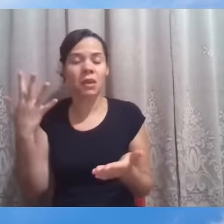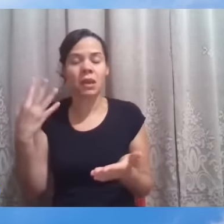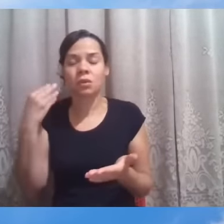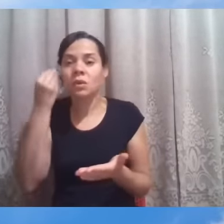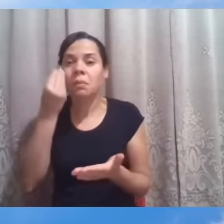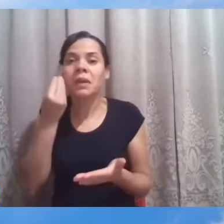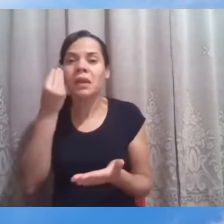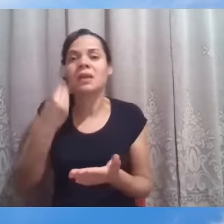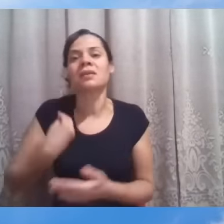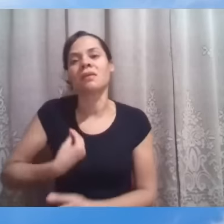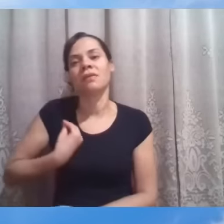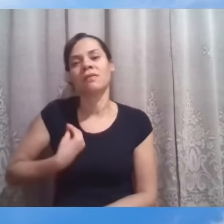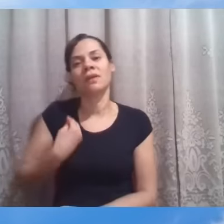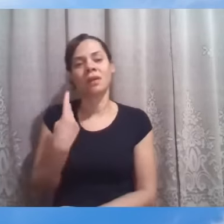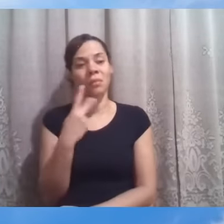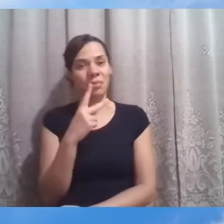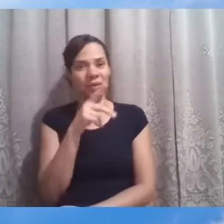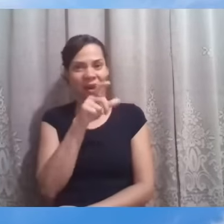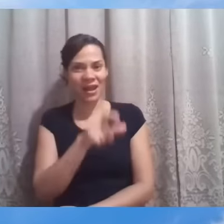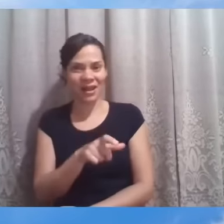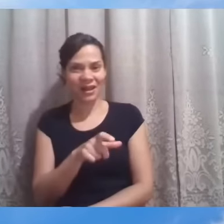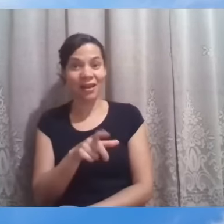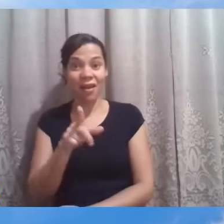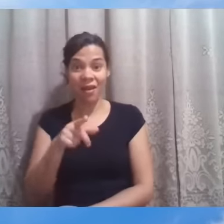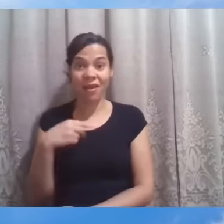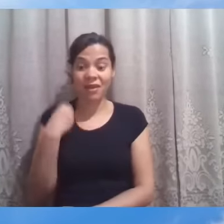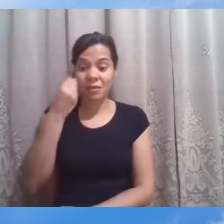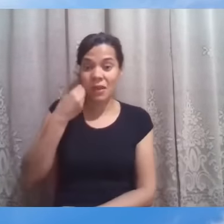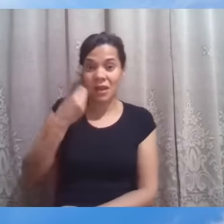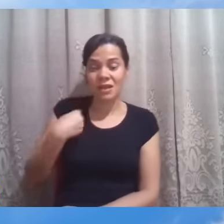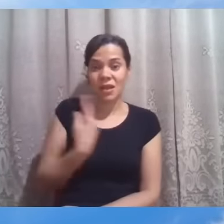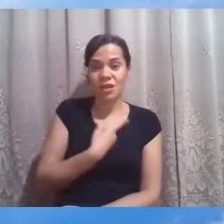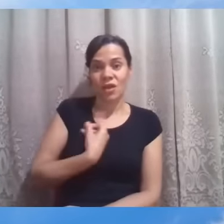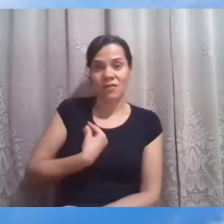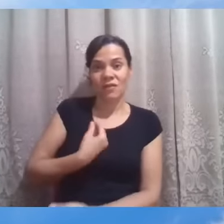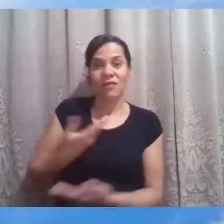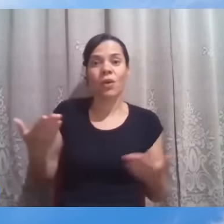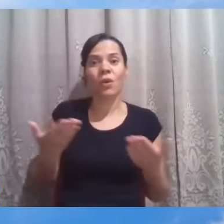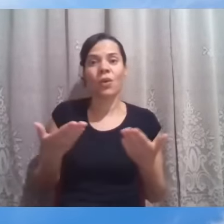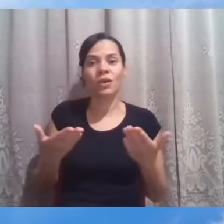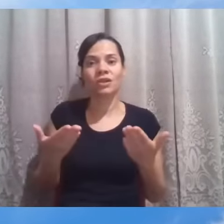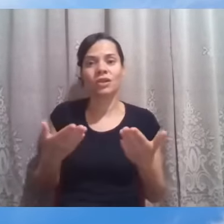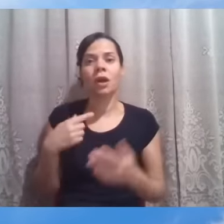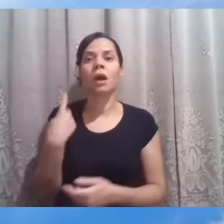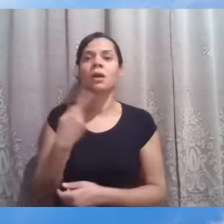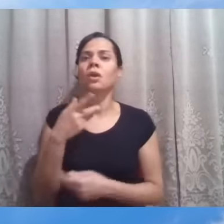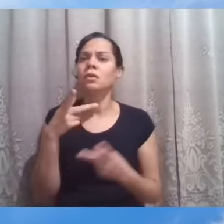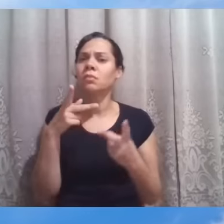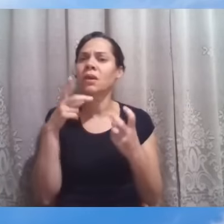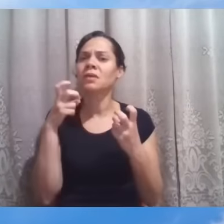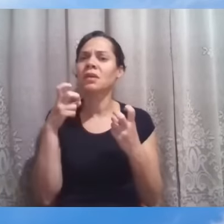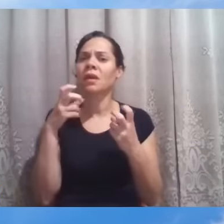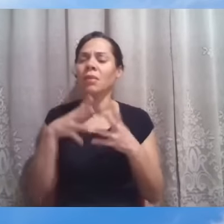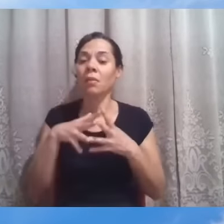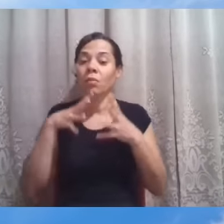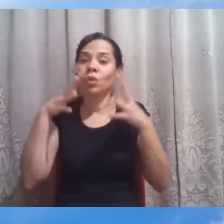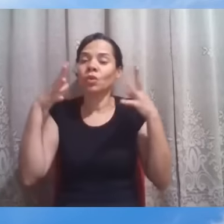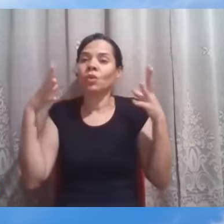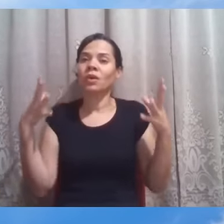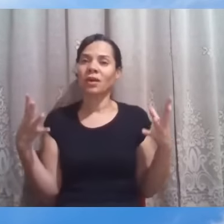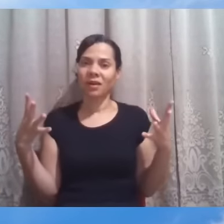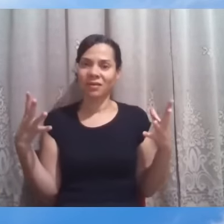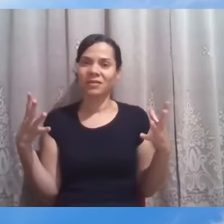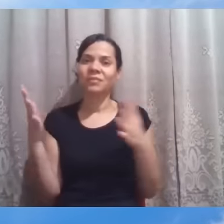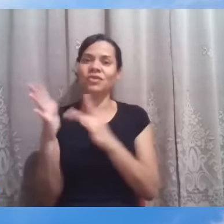por ela em experiências que nós viveremos hoje. E aí a gente vai percebendo o quão grandiosa é a lição que